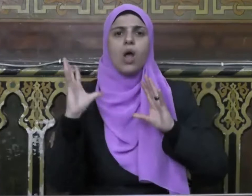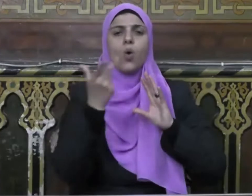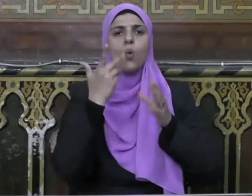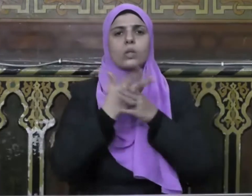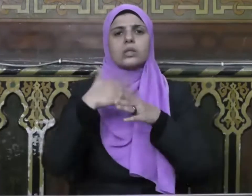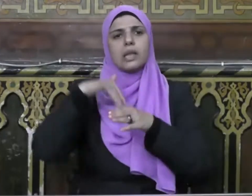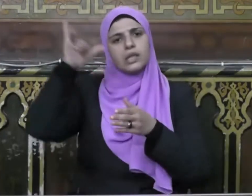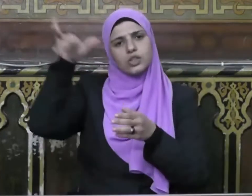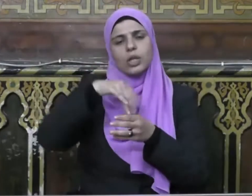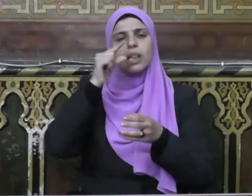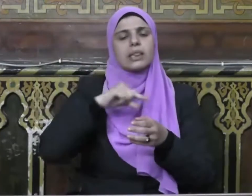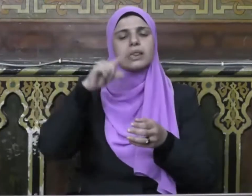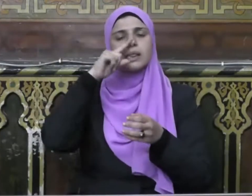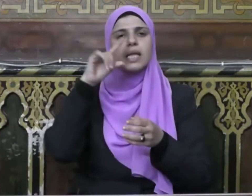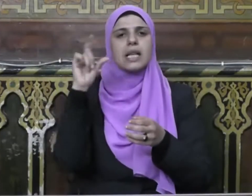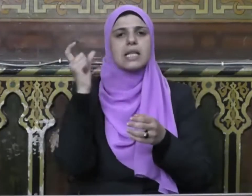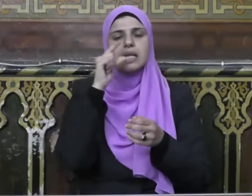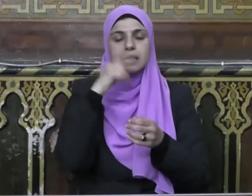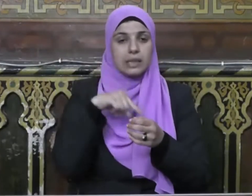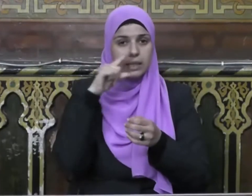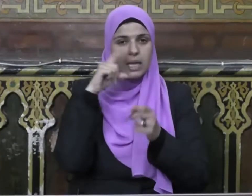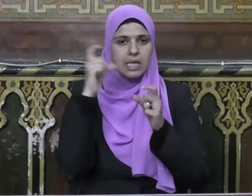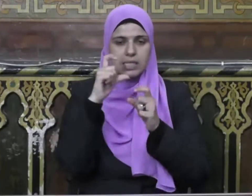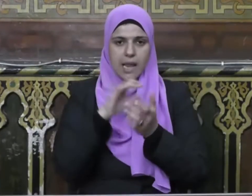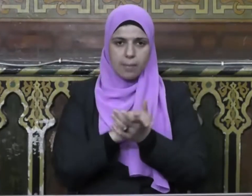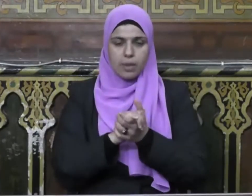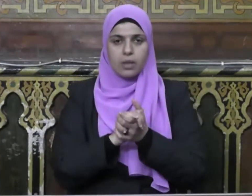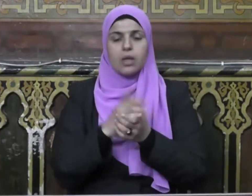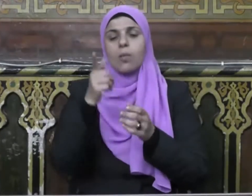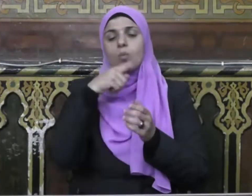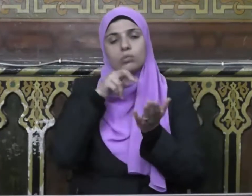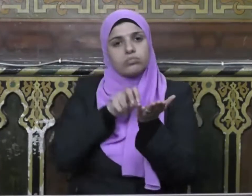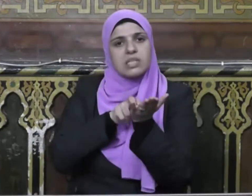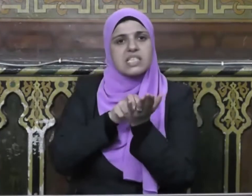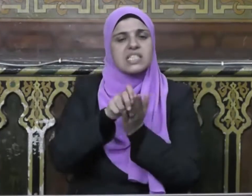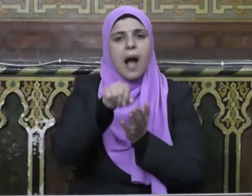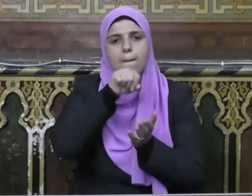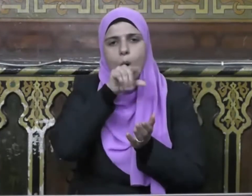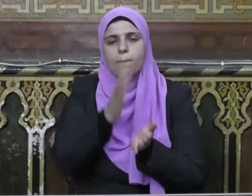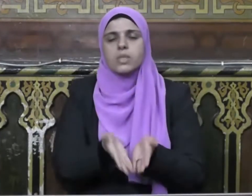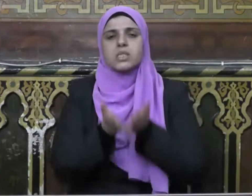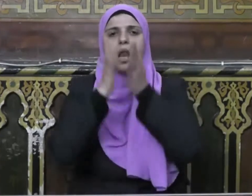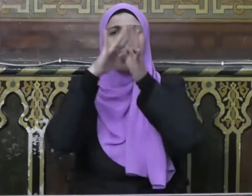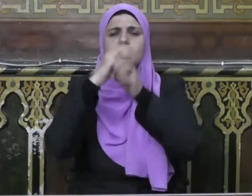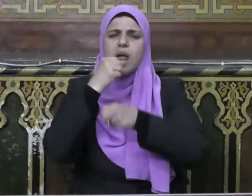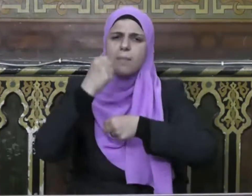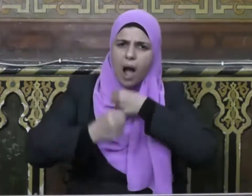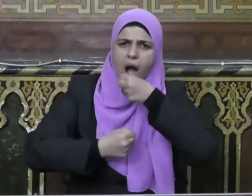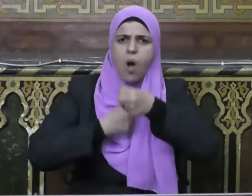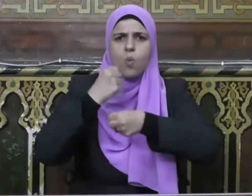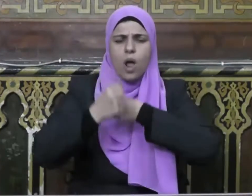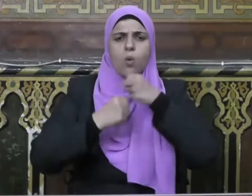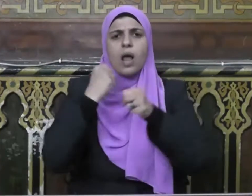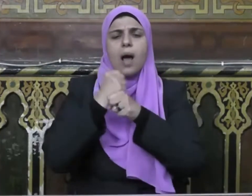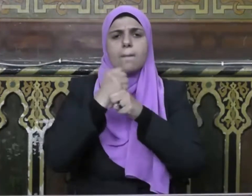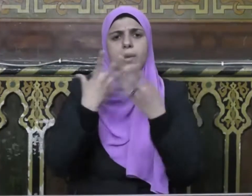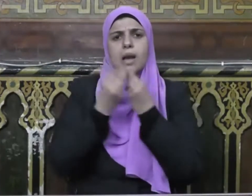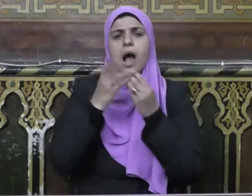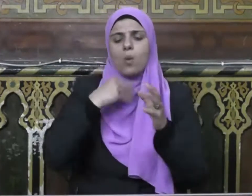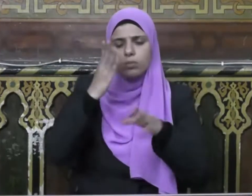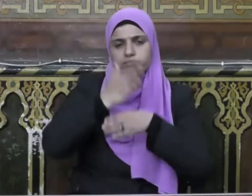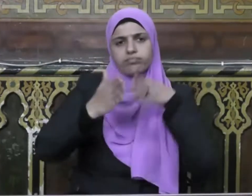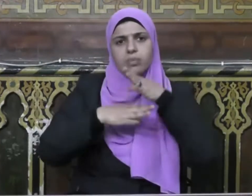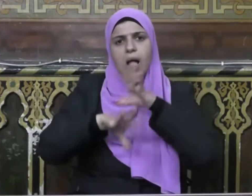التي جاء بها الدين الإسلامي الحنيف فسعى النبي صلى الله عليه وسلم